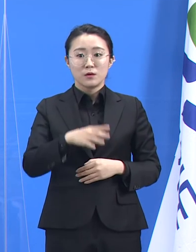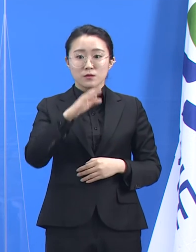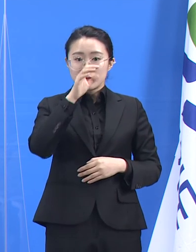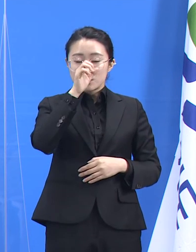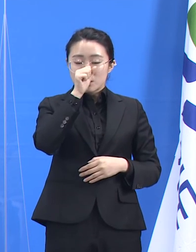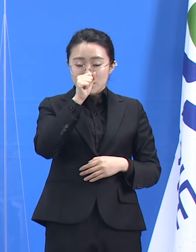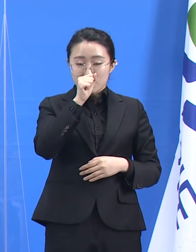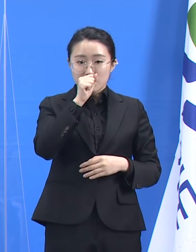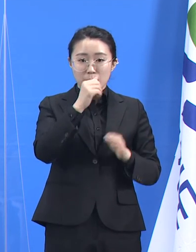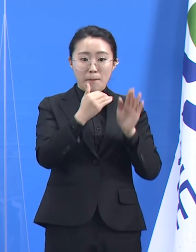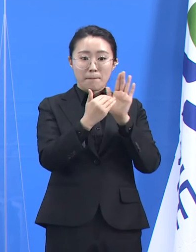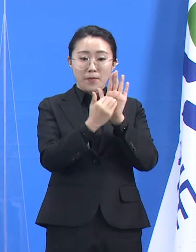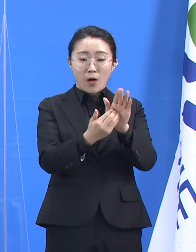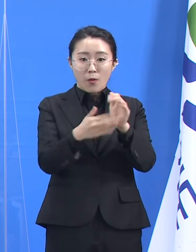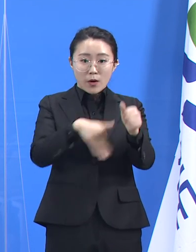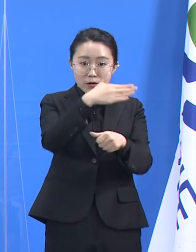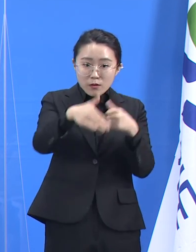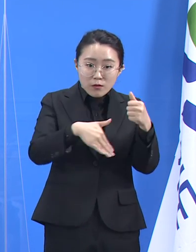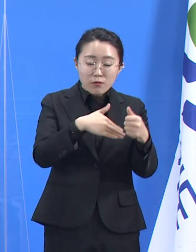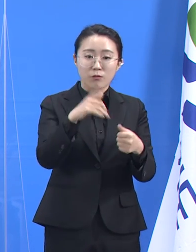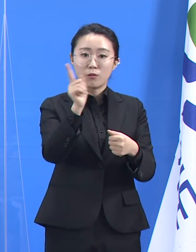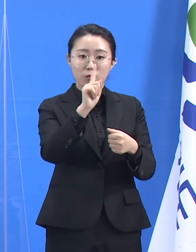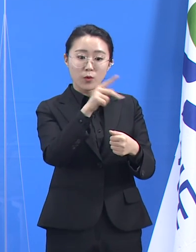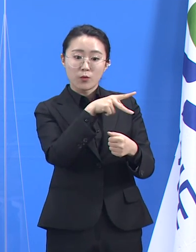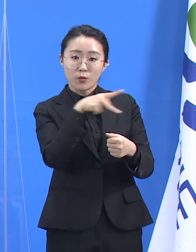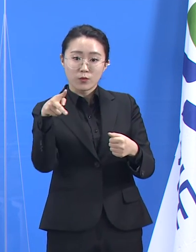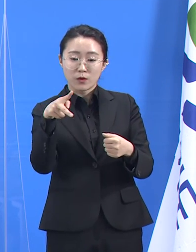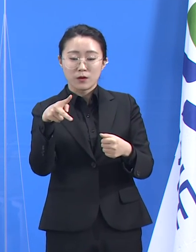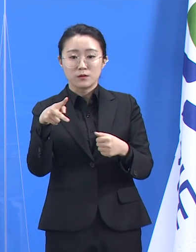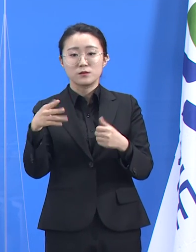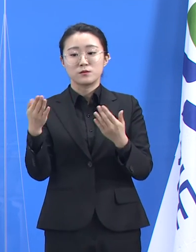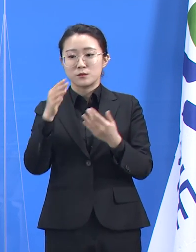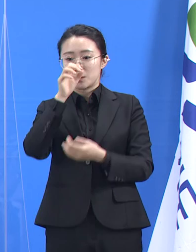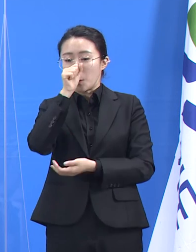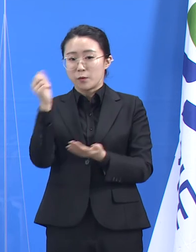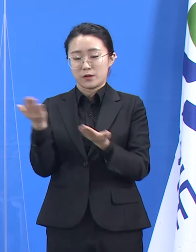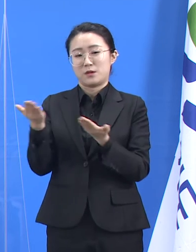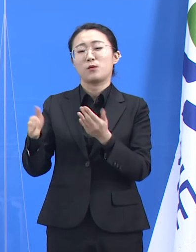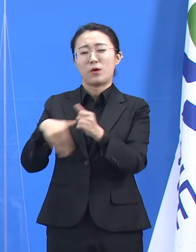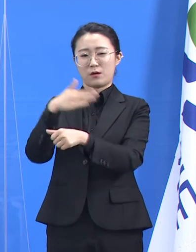걸리겠지만 도는 목표를 세우고 변화를 이루어 가겠습니다.